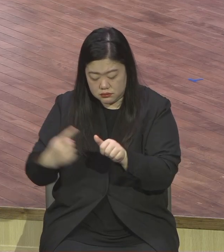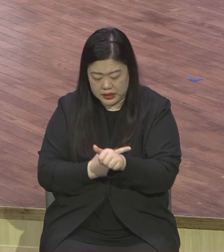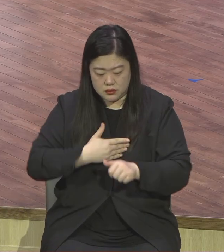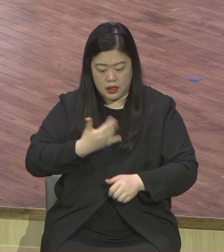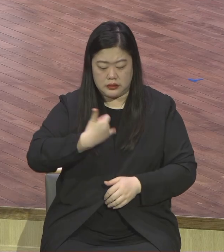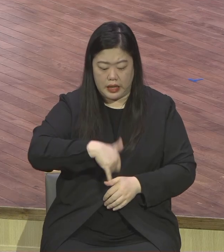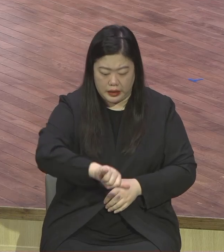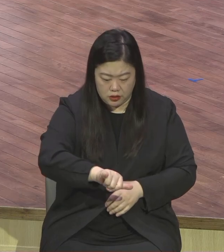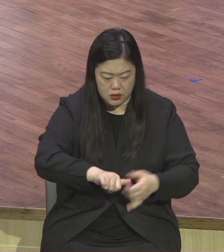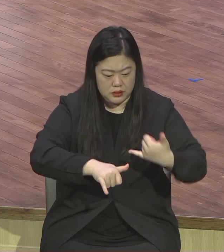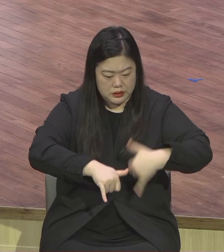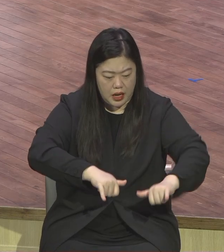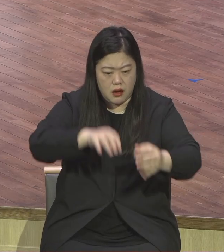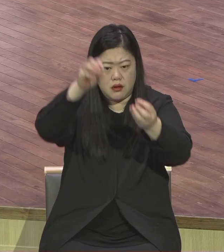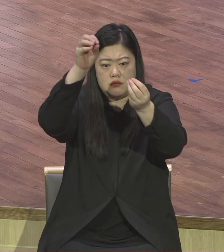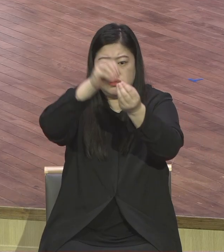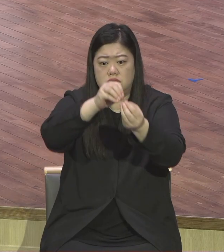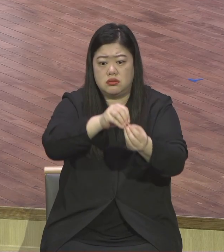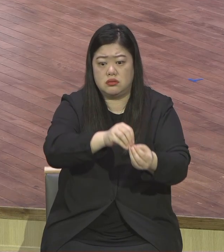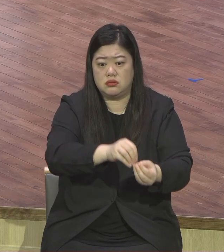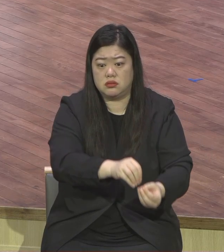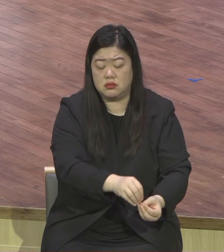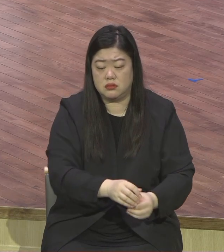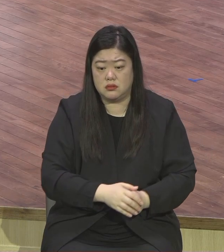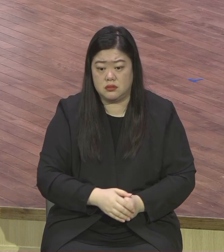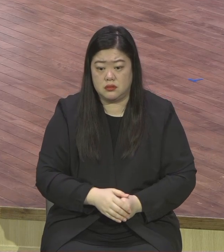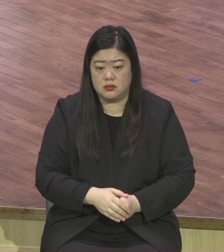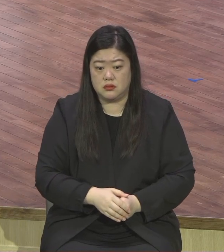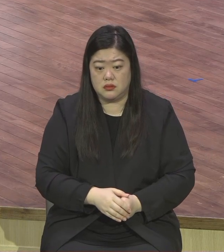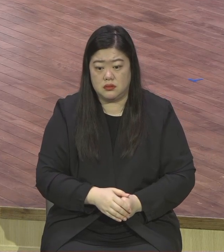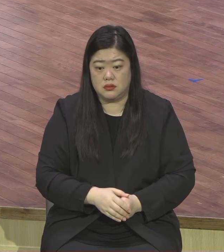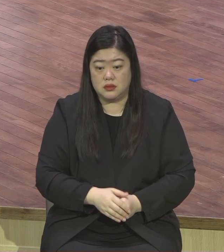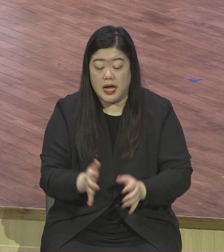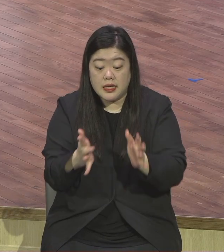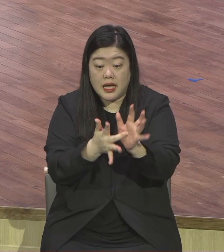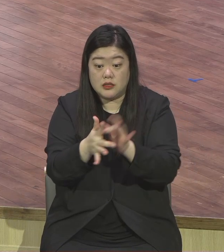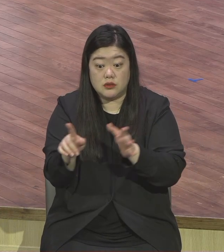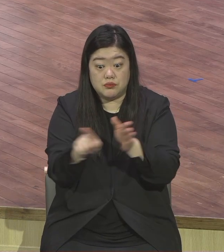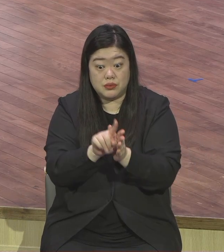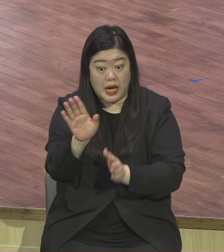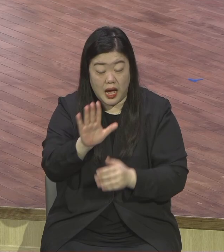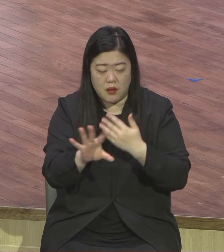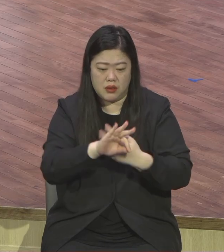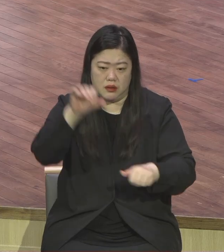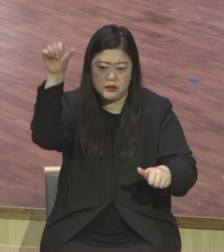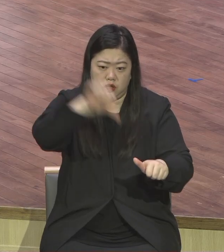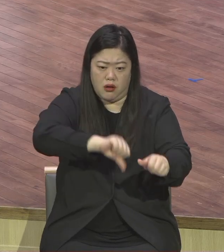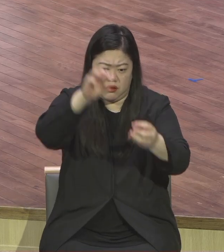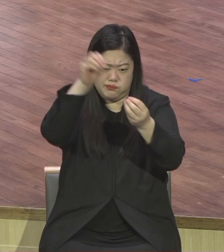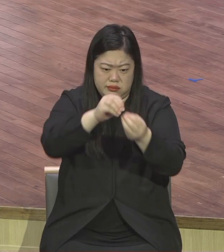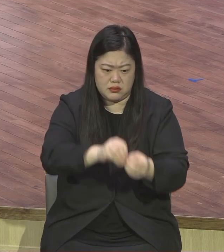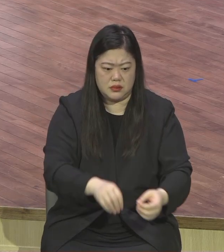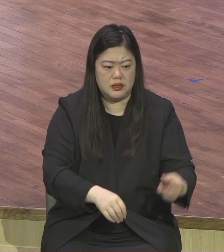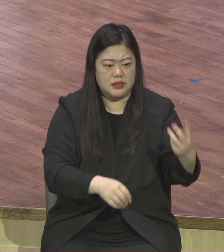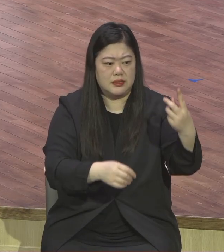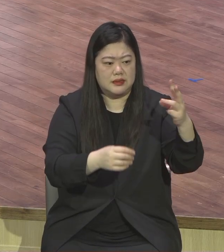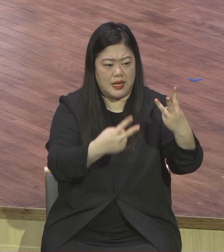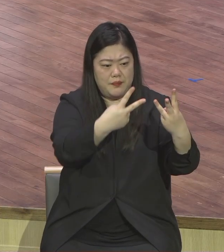예수 잘 못 믿으면 삼사대 저주받고 그래서 삼사대밖에 안 돼. 예수 믿음은 천대야. 아멘.